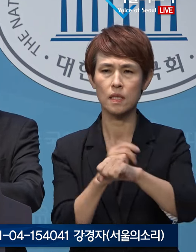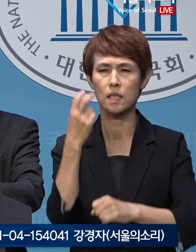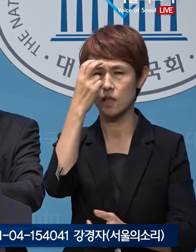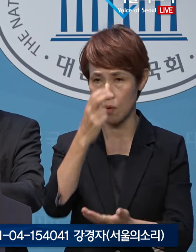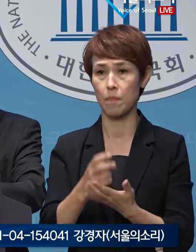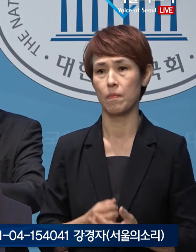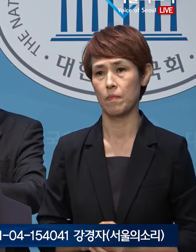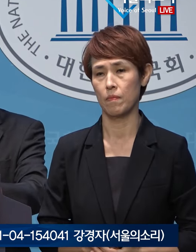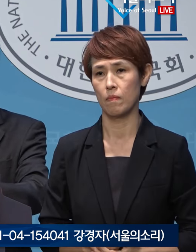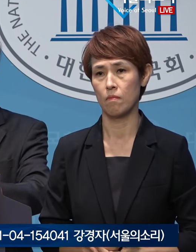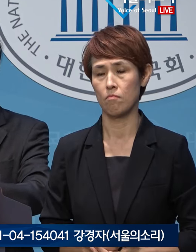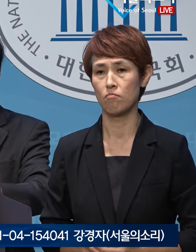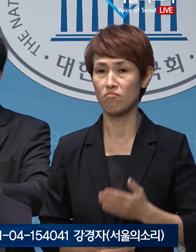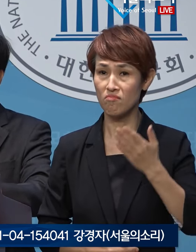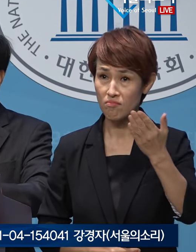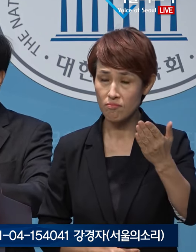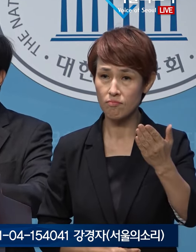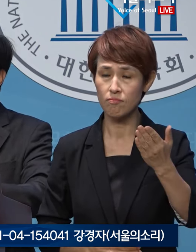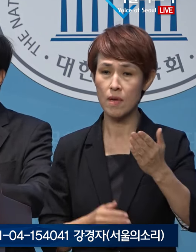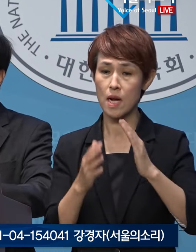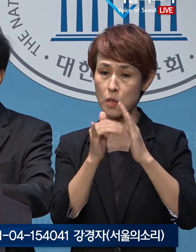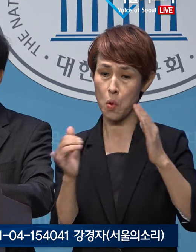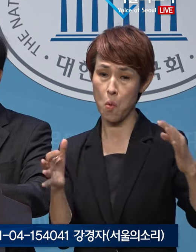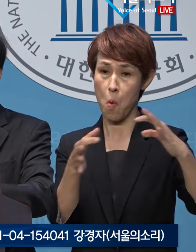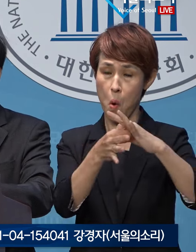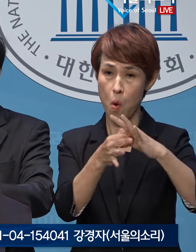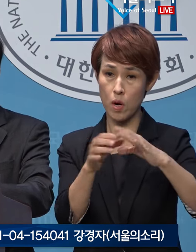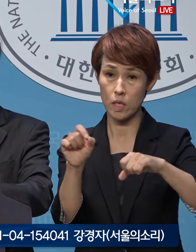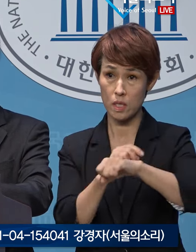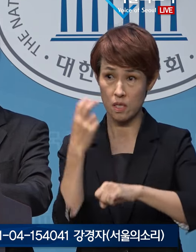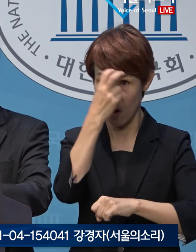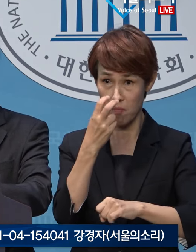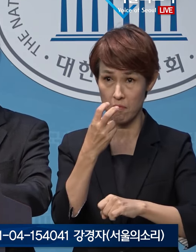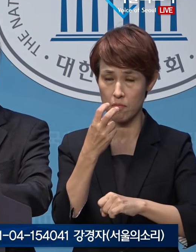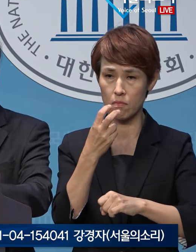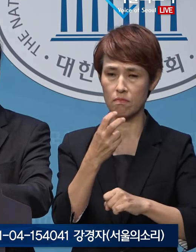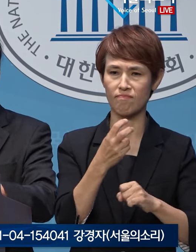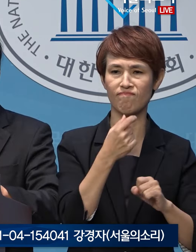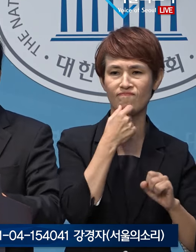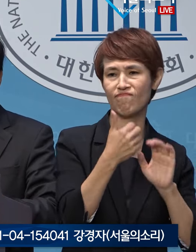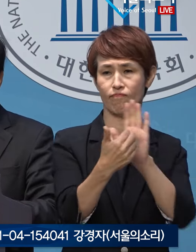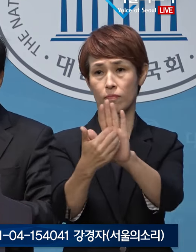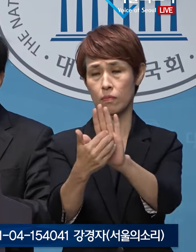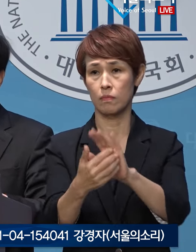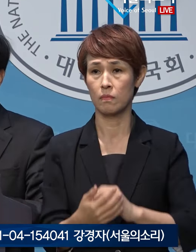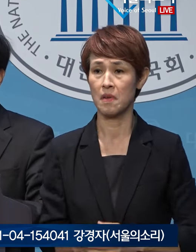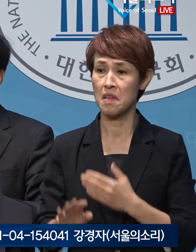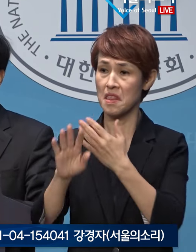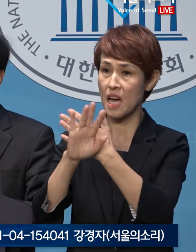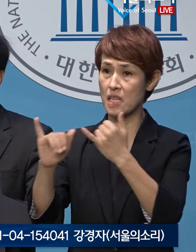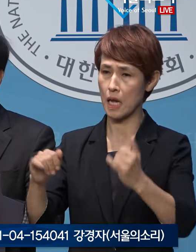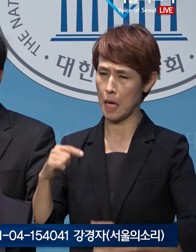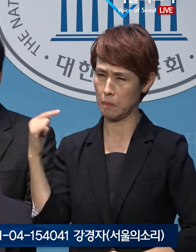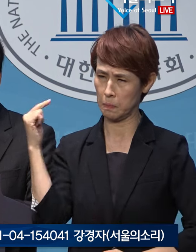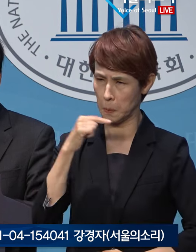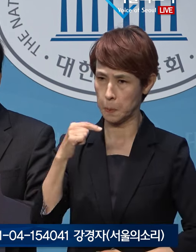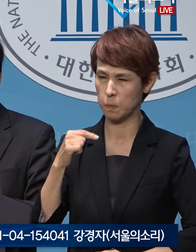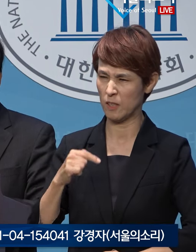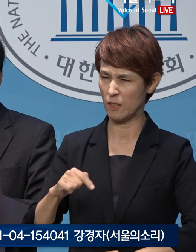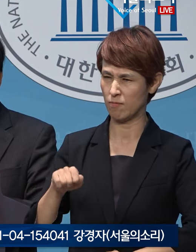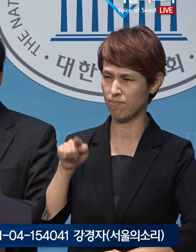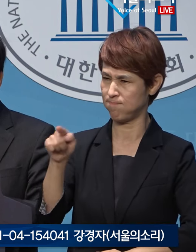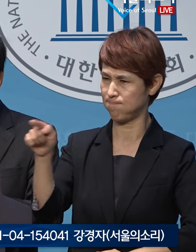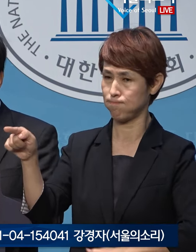본인과 본인 가족이 대상이 된 특검을 거부했습니다. 타인에게는 엄동소산처럼 가혹하고